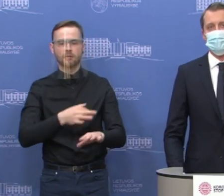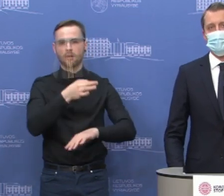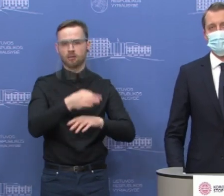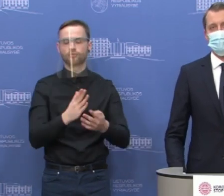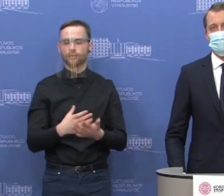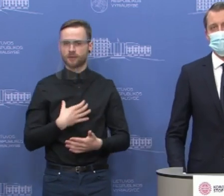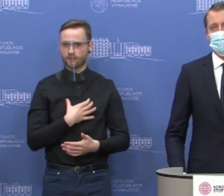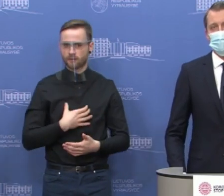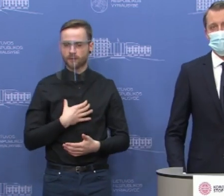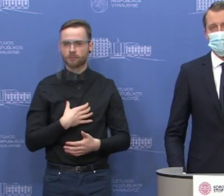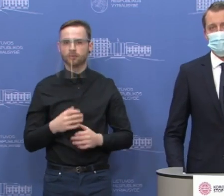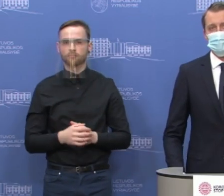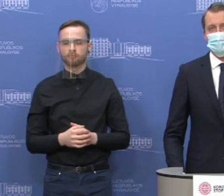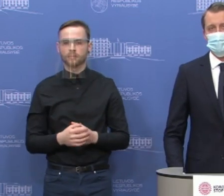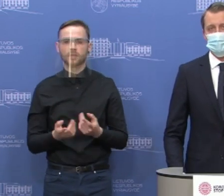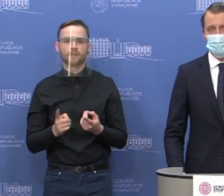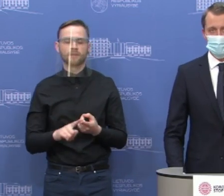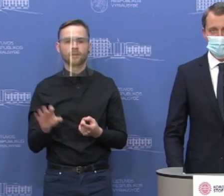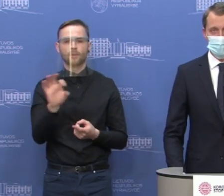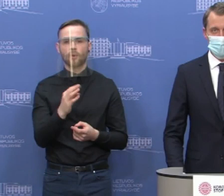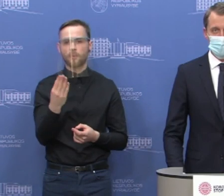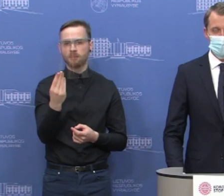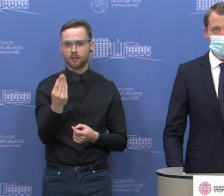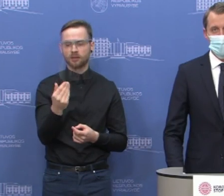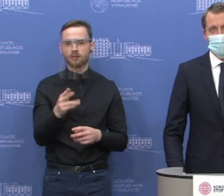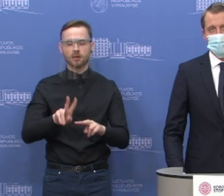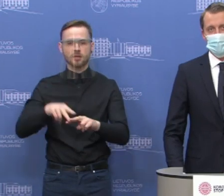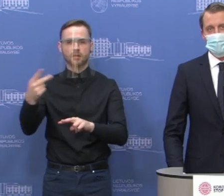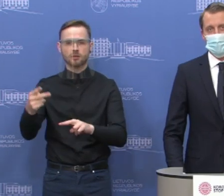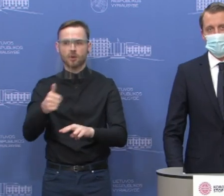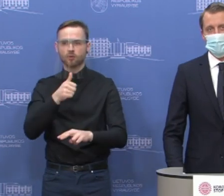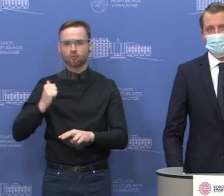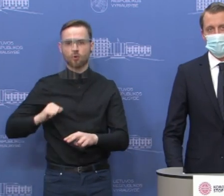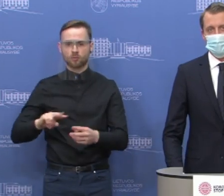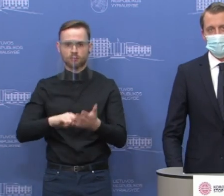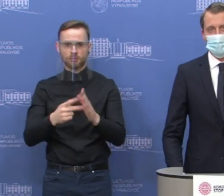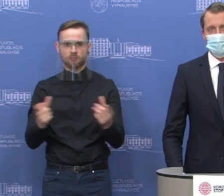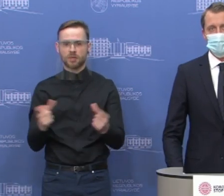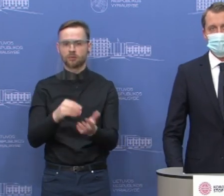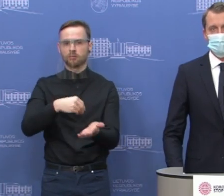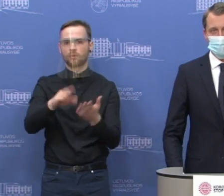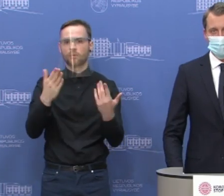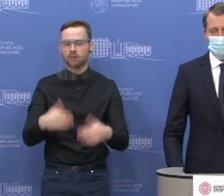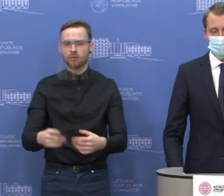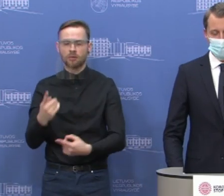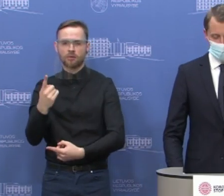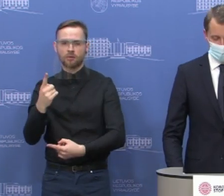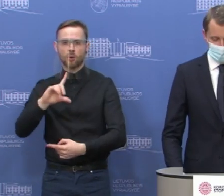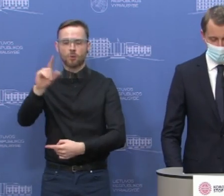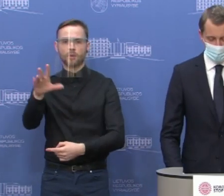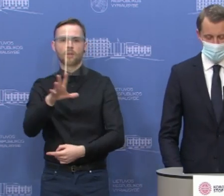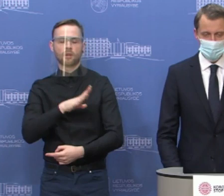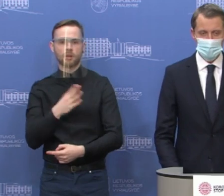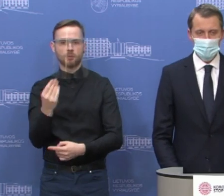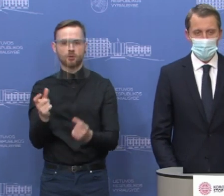tai yra susijęs su pinigų gražinimu už neįvykusies keliones. Jau yra veikiantis, na būtent